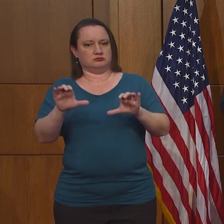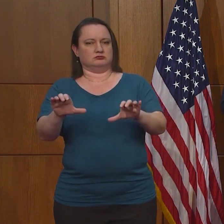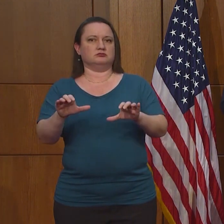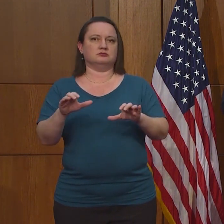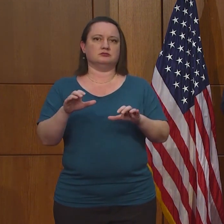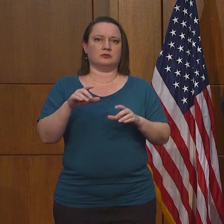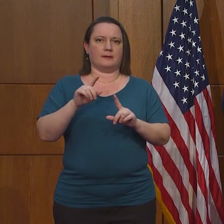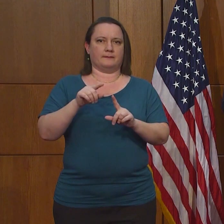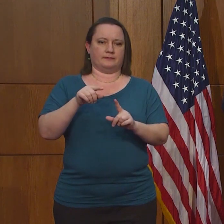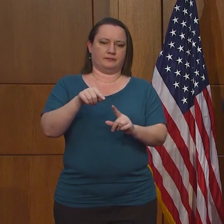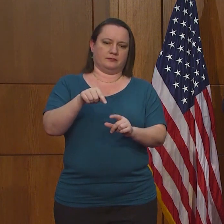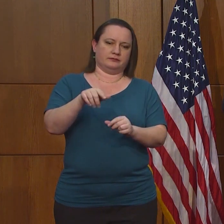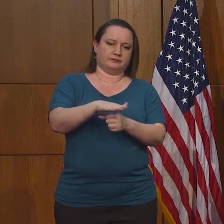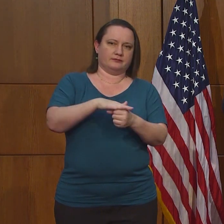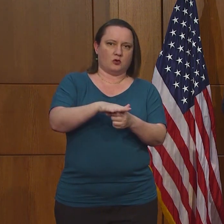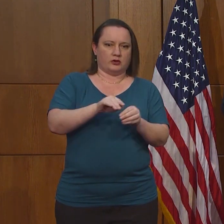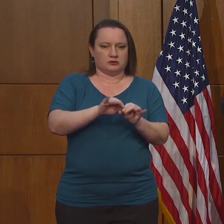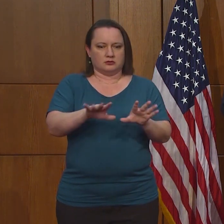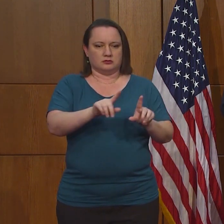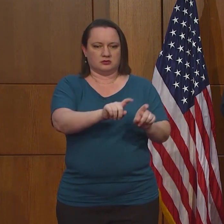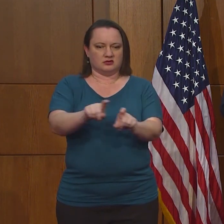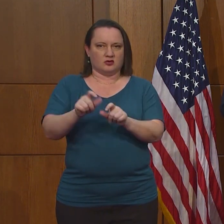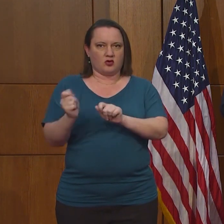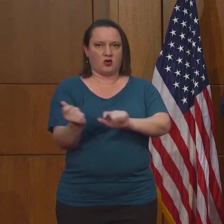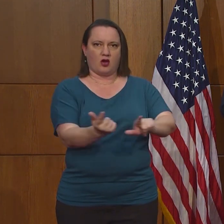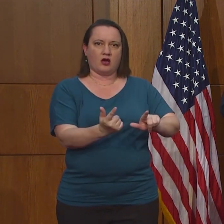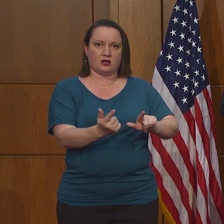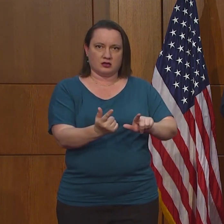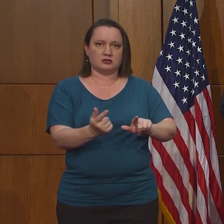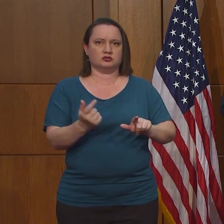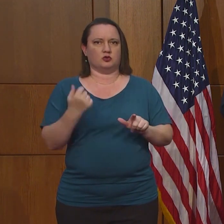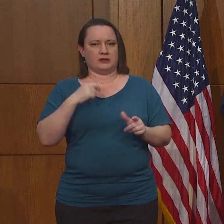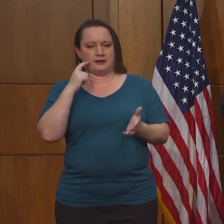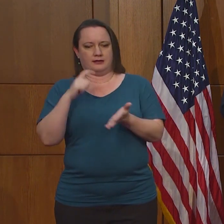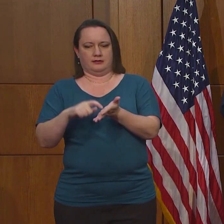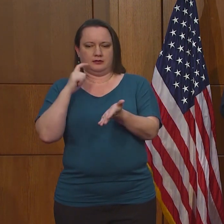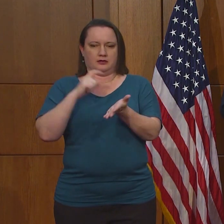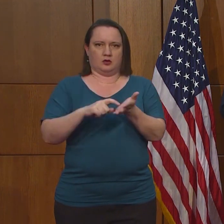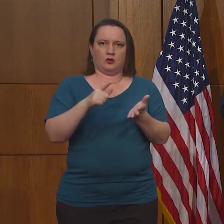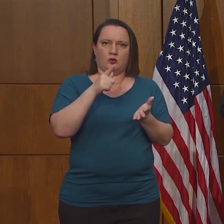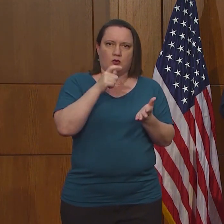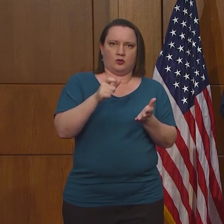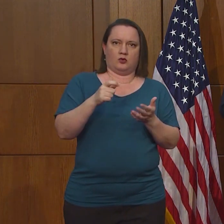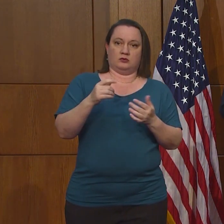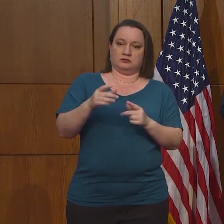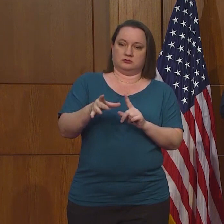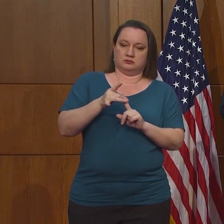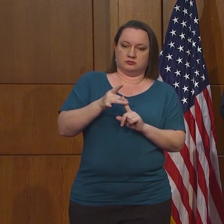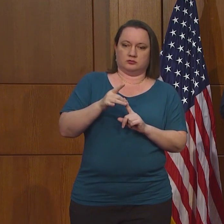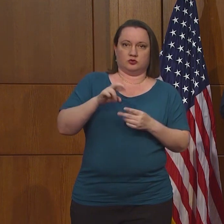la existencia de estos individuos que no tienen síntomas para que podamos